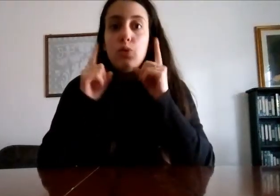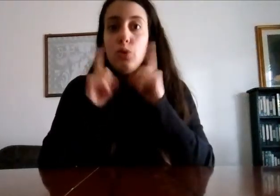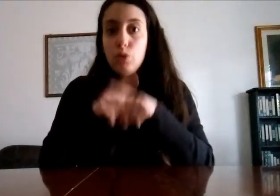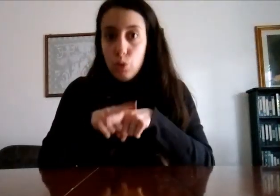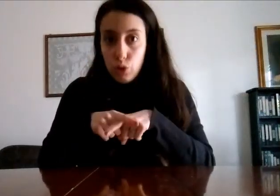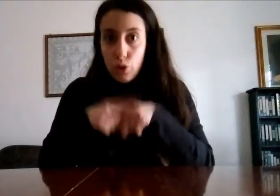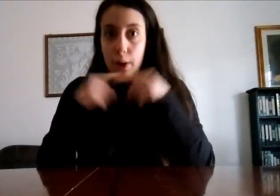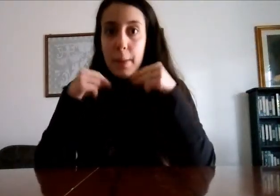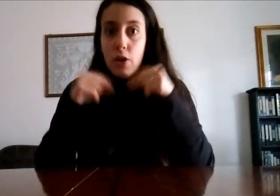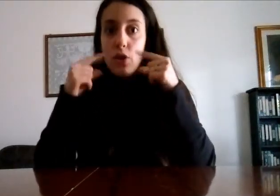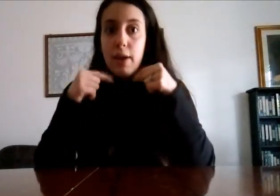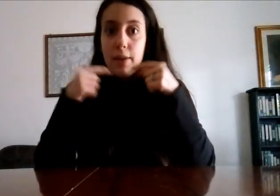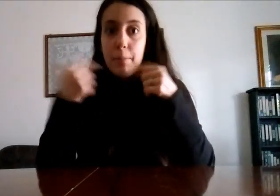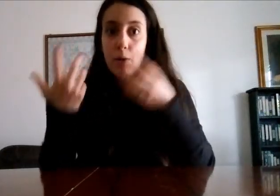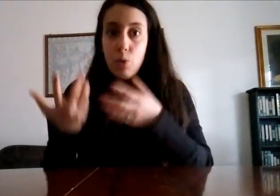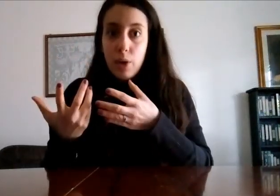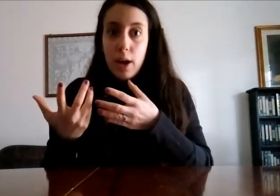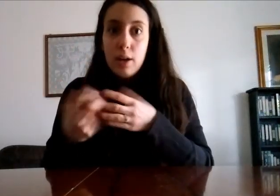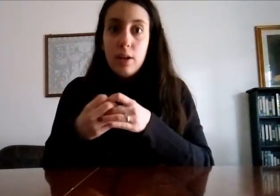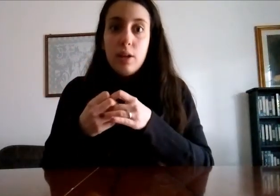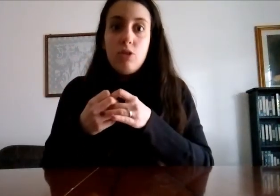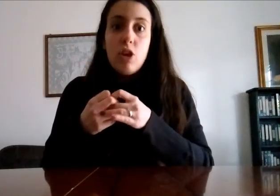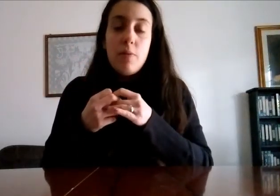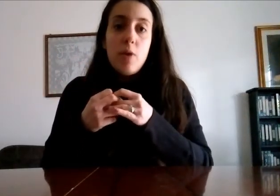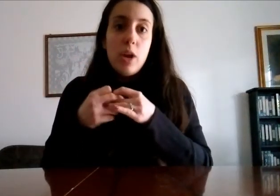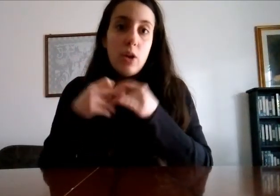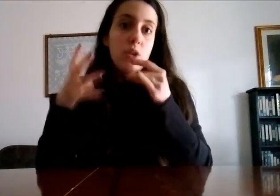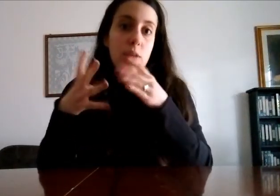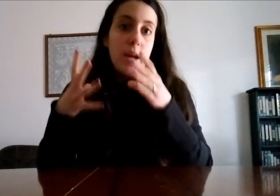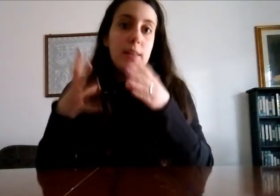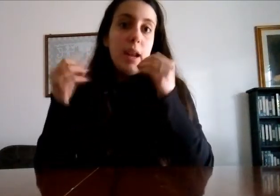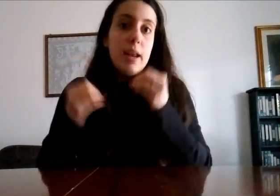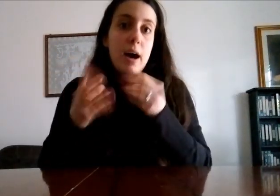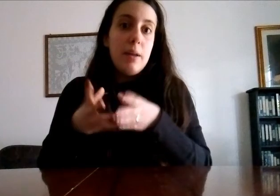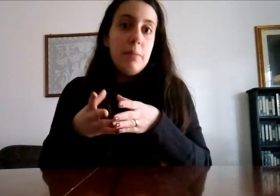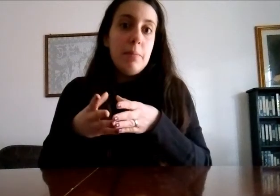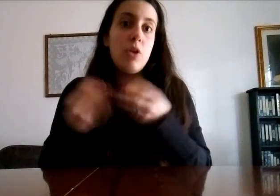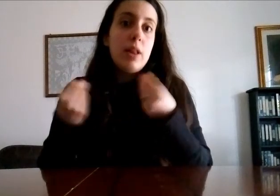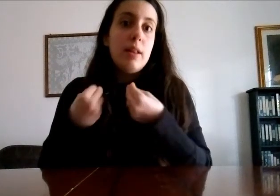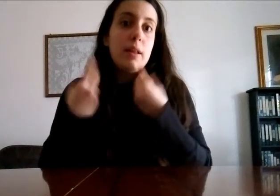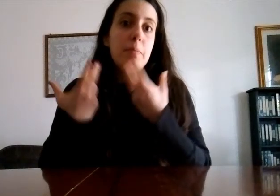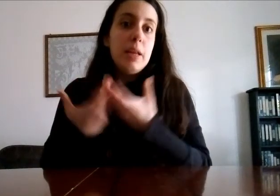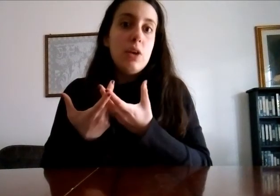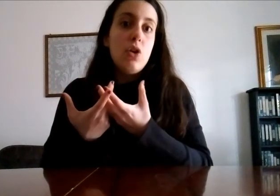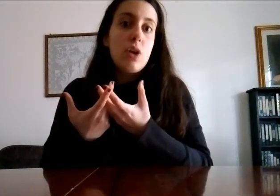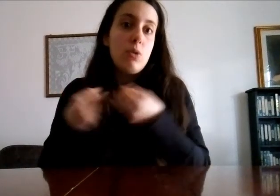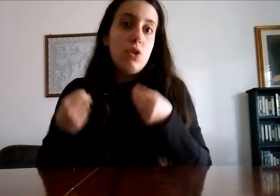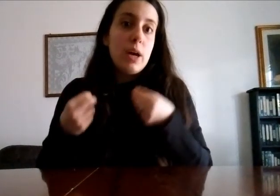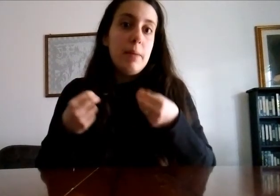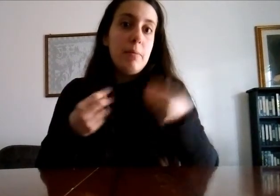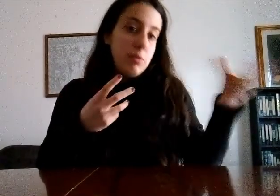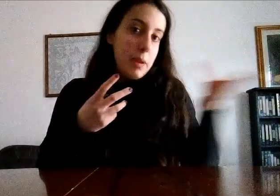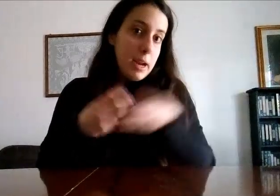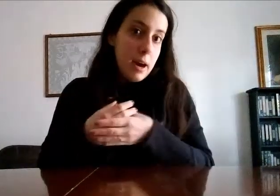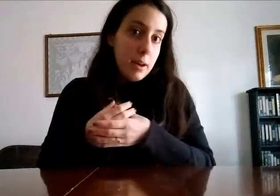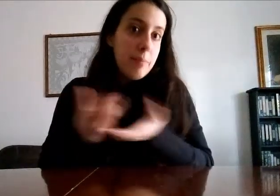soluzione per non aver paura cioè io voglio continuare ad allenarmi però senza pericolo che questo cane mi può sbranare